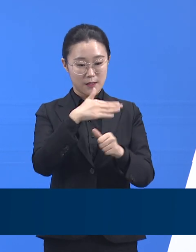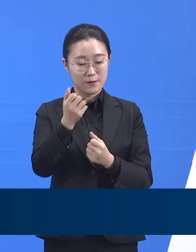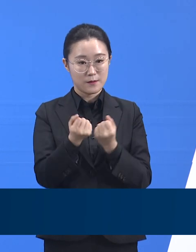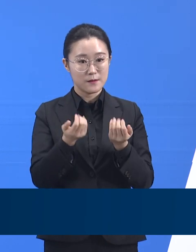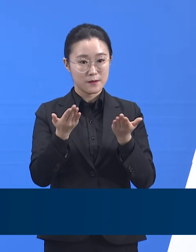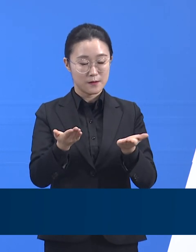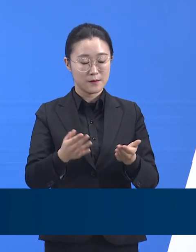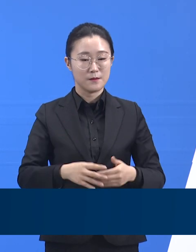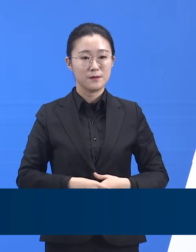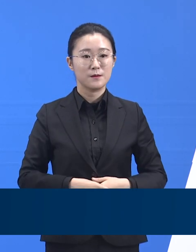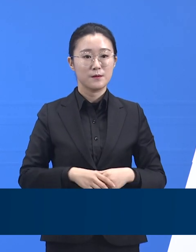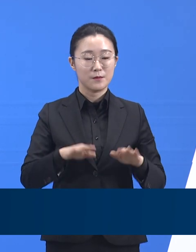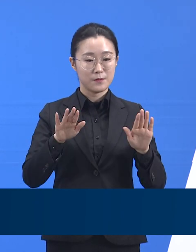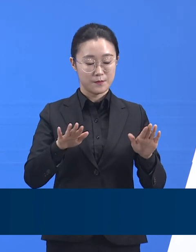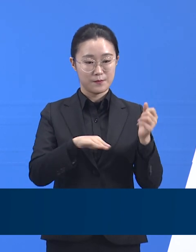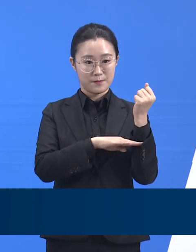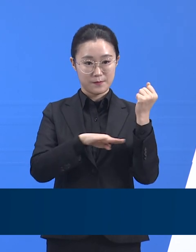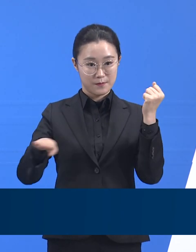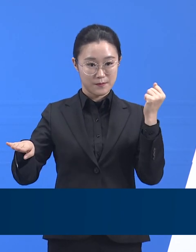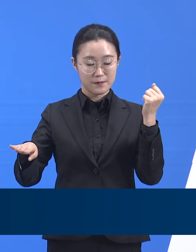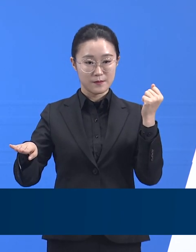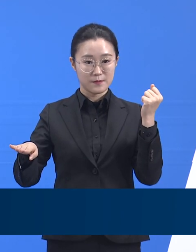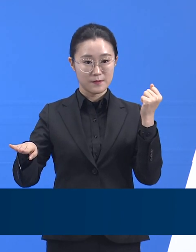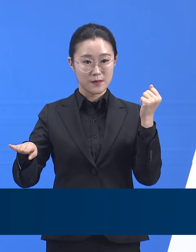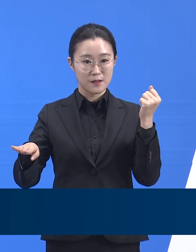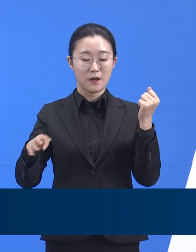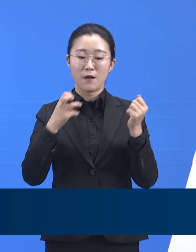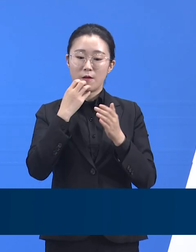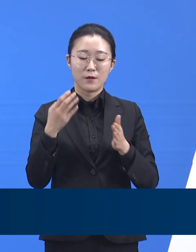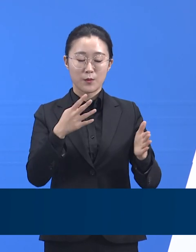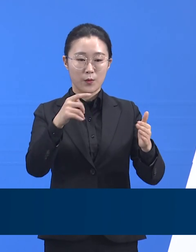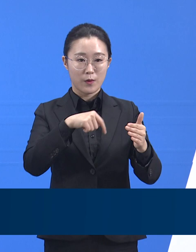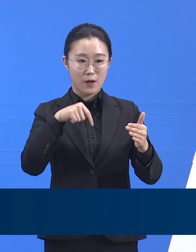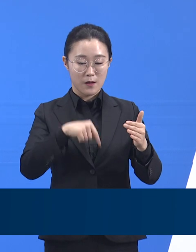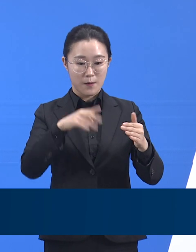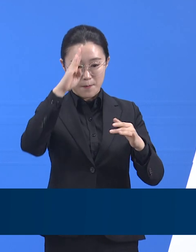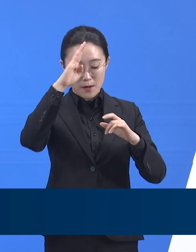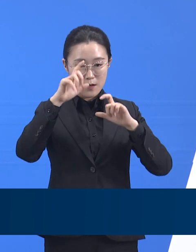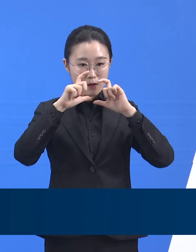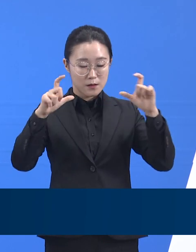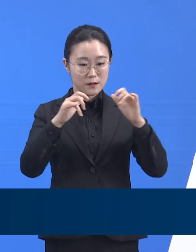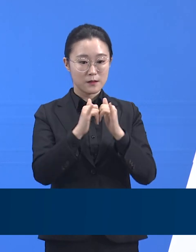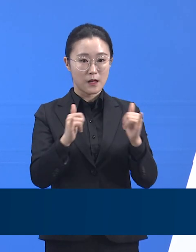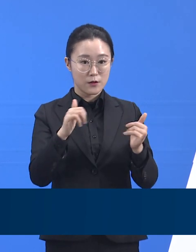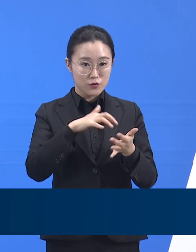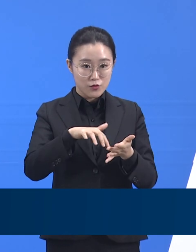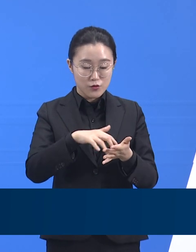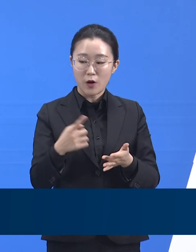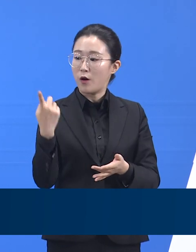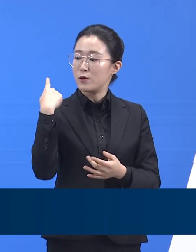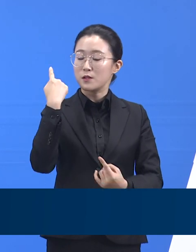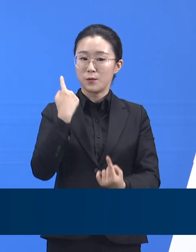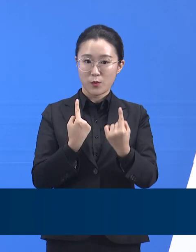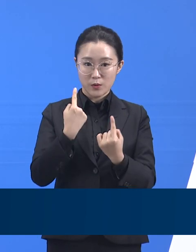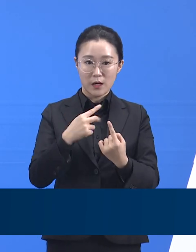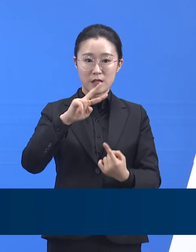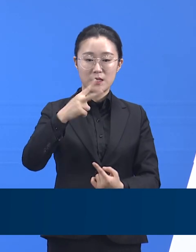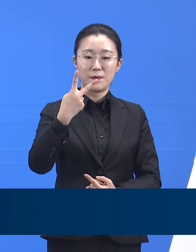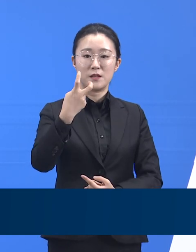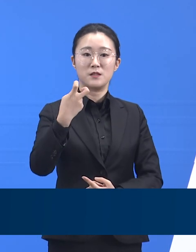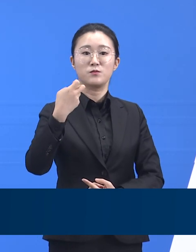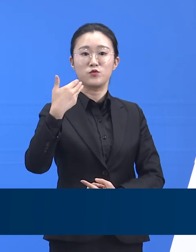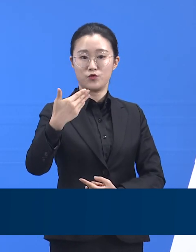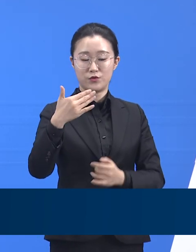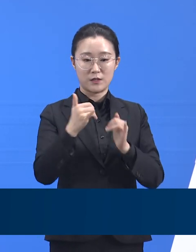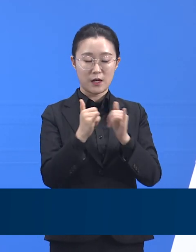11일 0시 기준 경기도의 확진자 수는 전일 오전 0시 대비 229명이 증가한 총